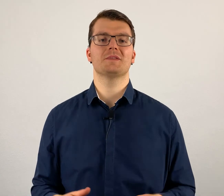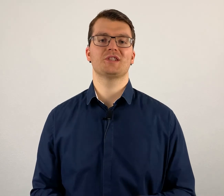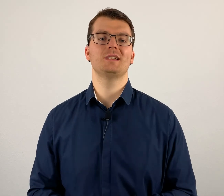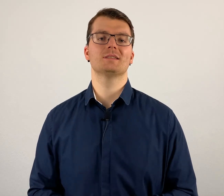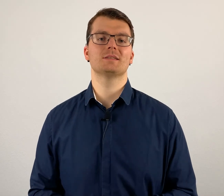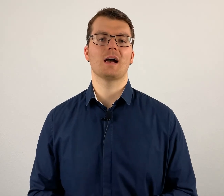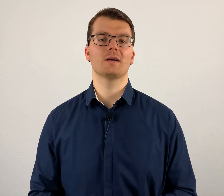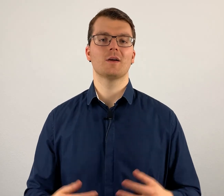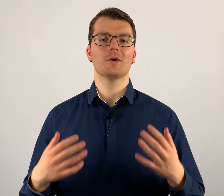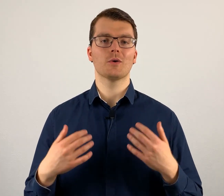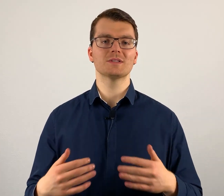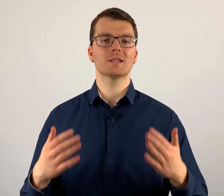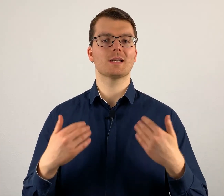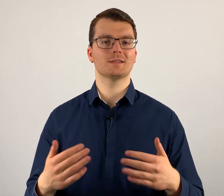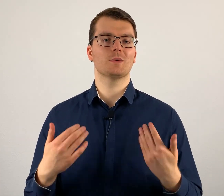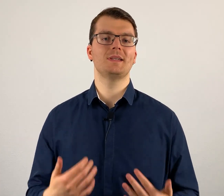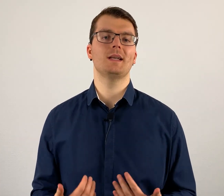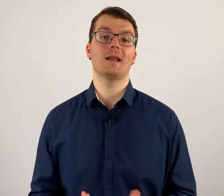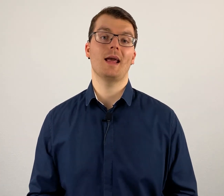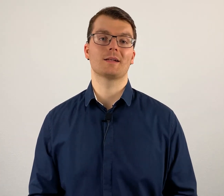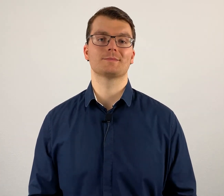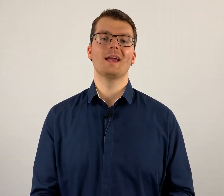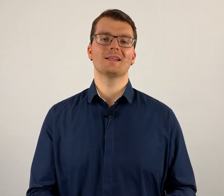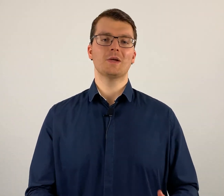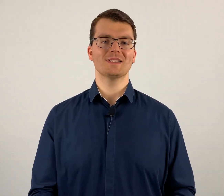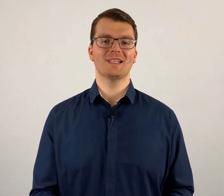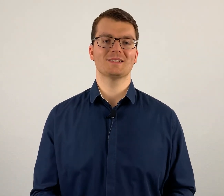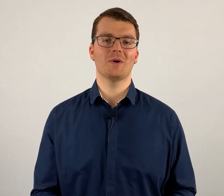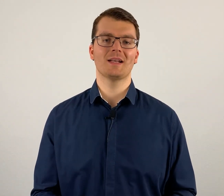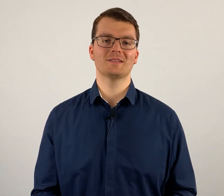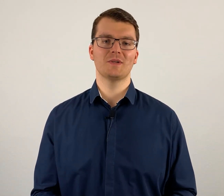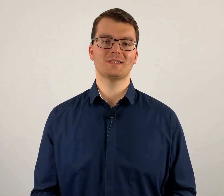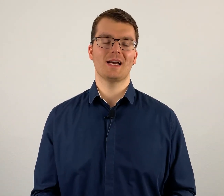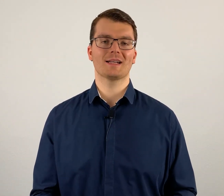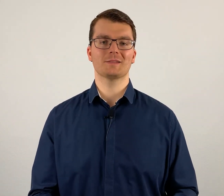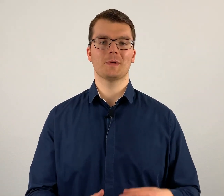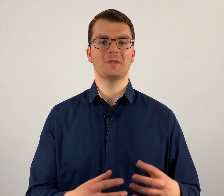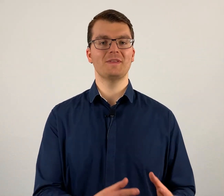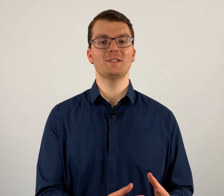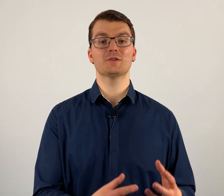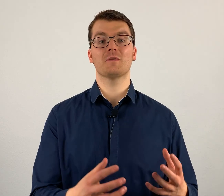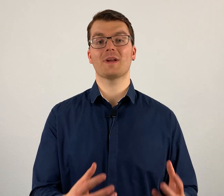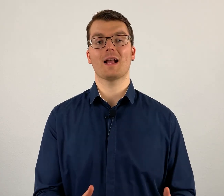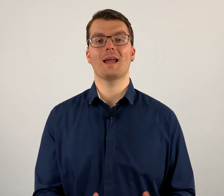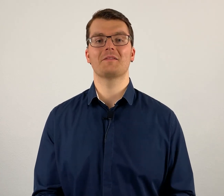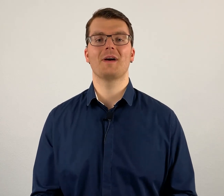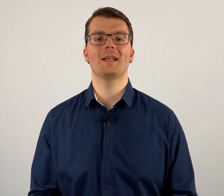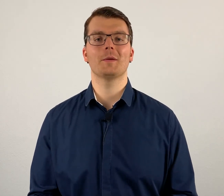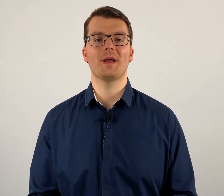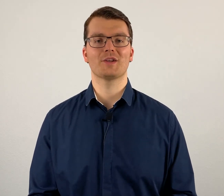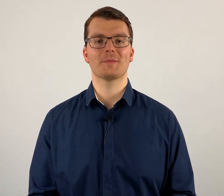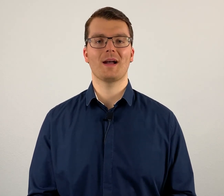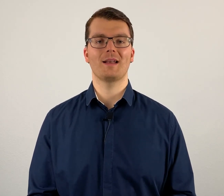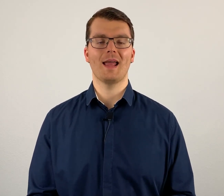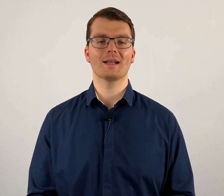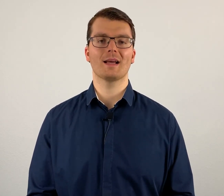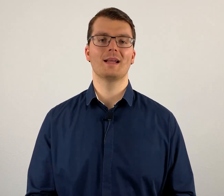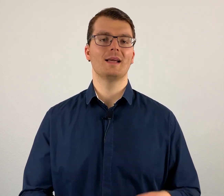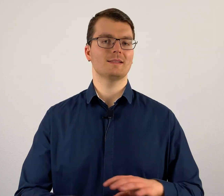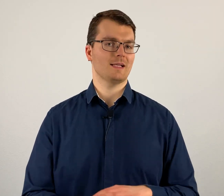verschiedenen Sachen konzentriert und die dann lernt. Das hört sich jetzt so an, als würde ich sagen, dass man mit Videos auf gar keinen Fall die Gebärdensprache lernen kann. Das ist